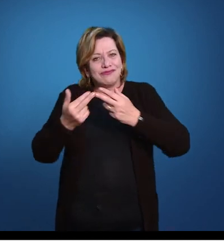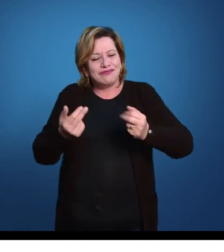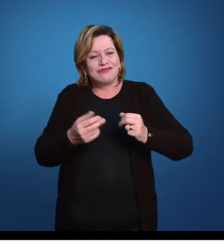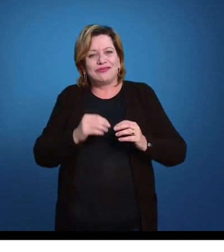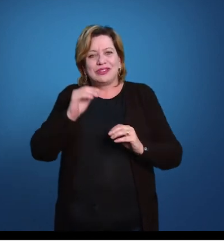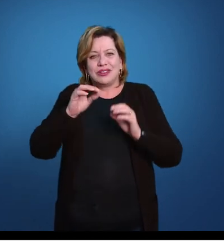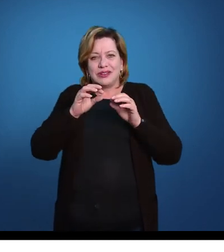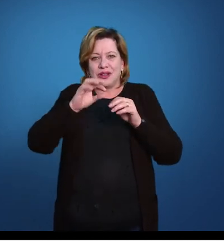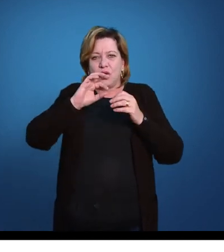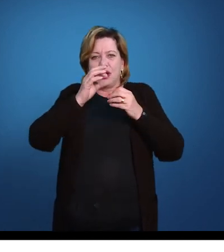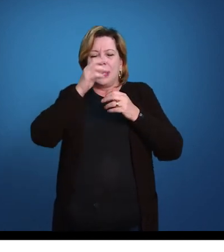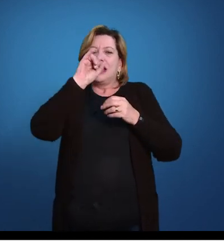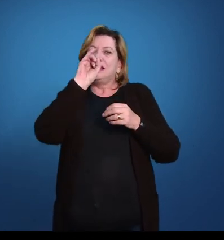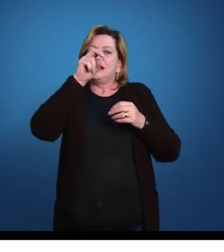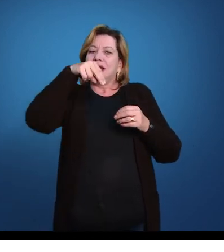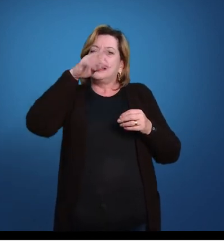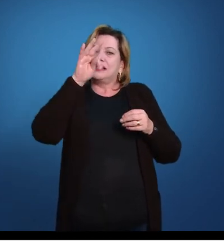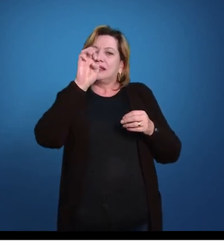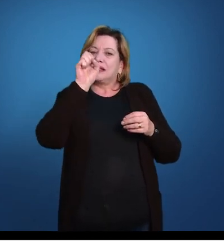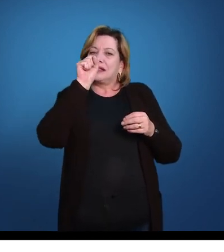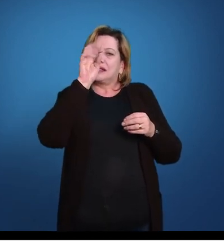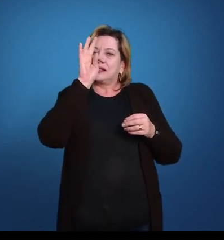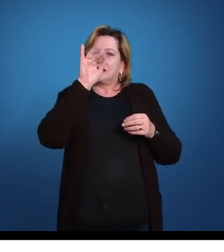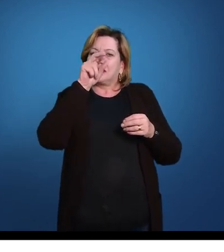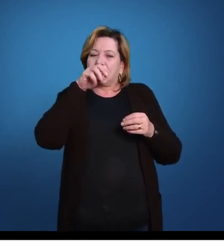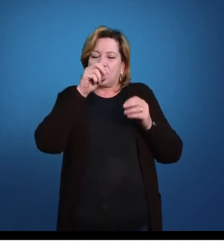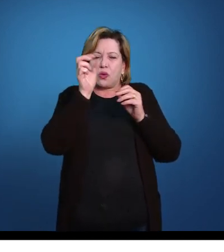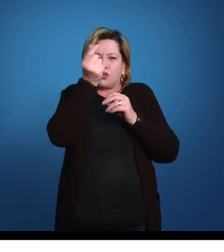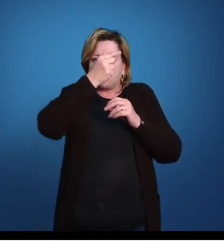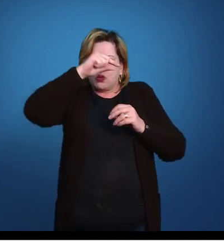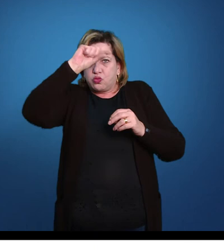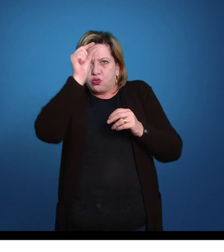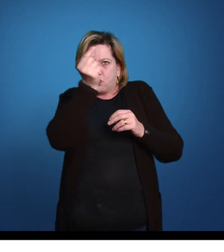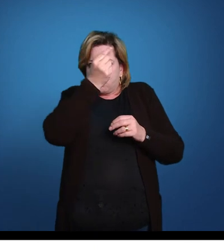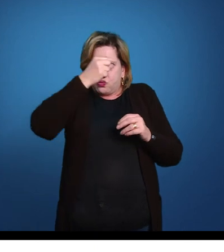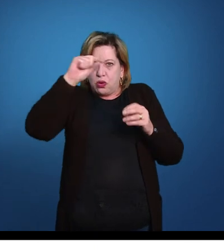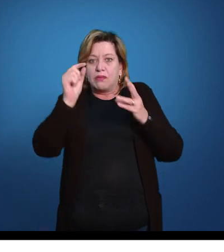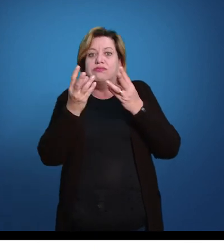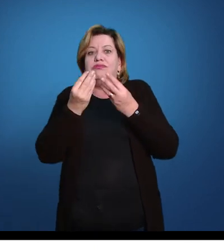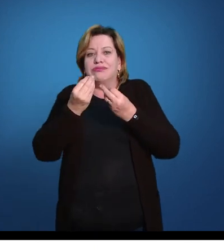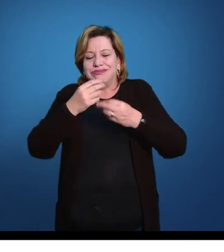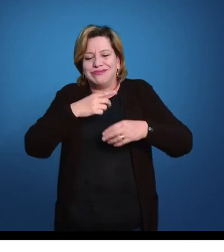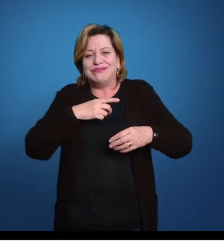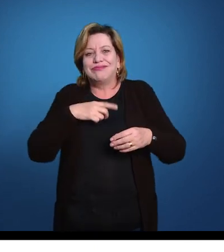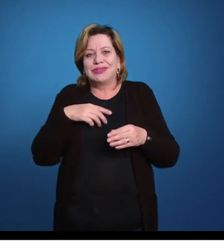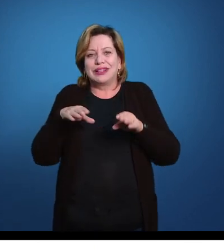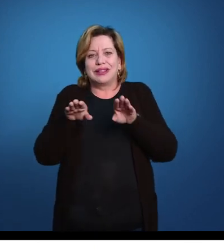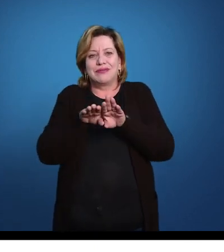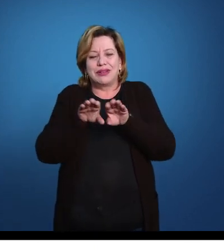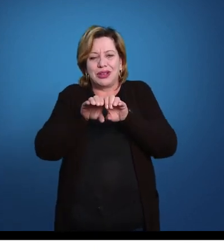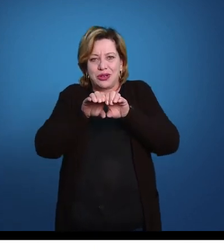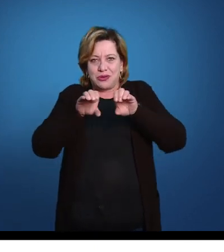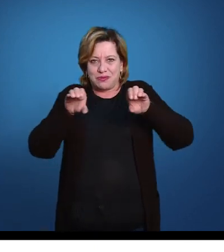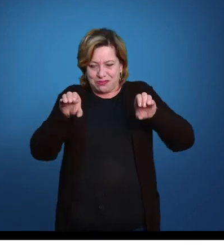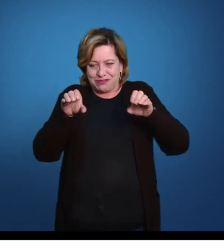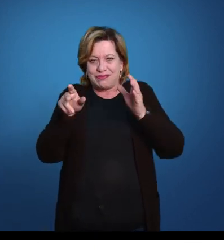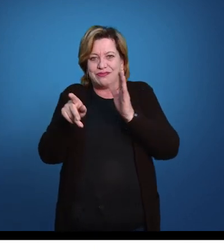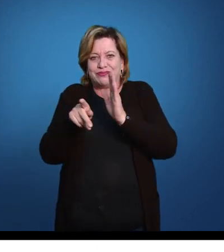alongados. E as pepinos do mar, né, também aconteceu isso, é mais ou menos parecido com isso, só que ele